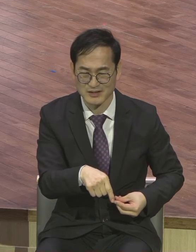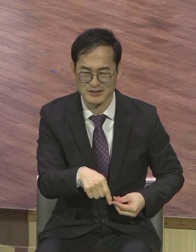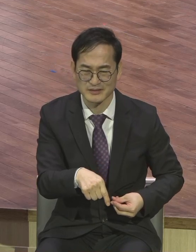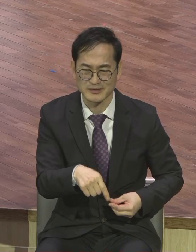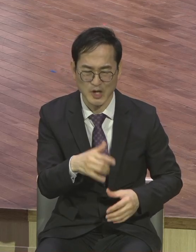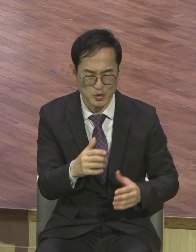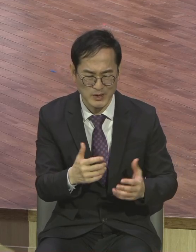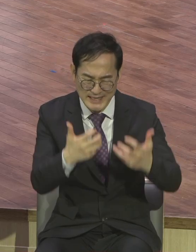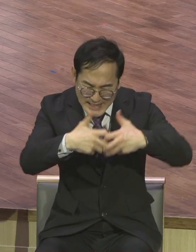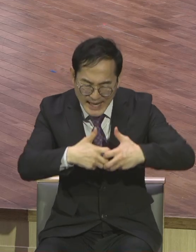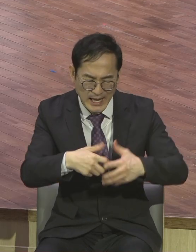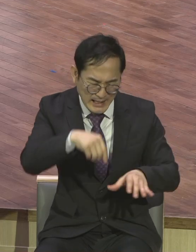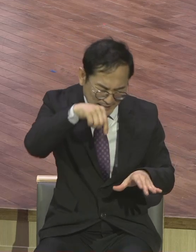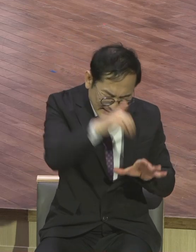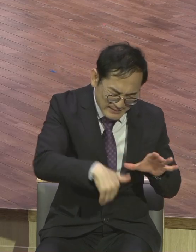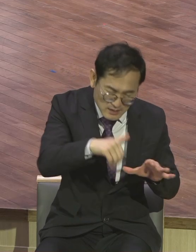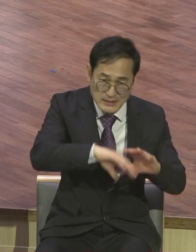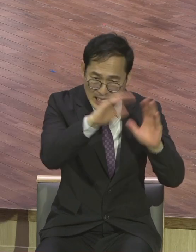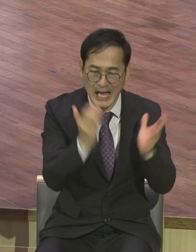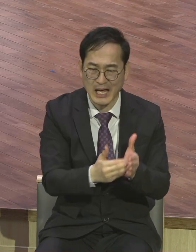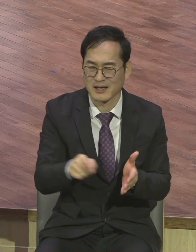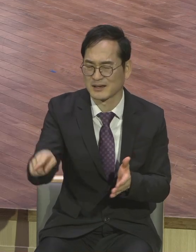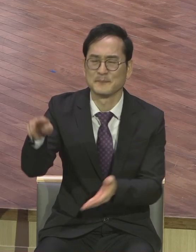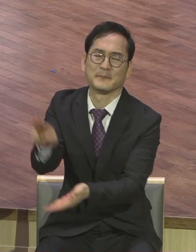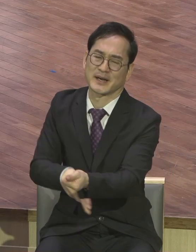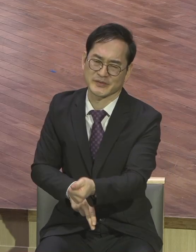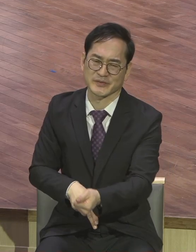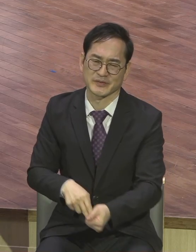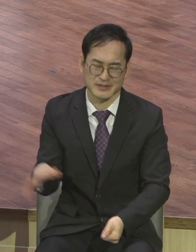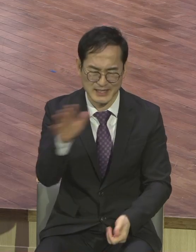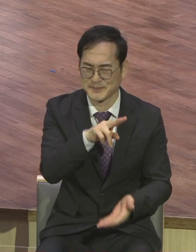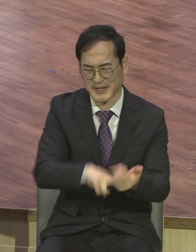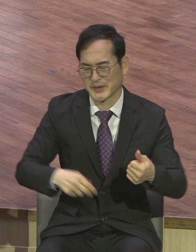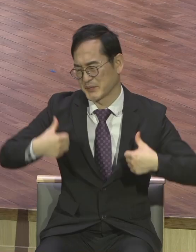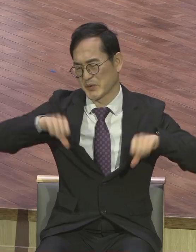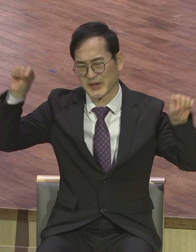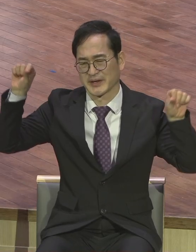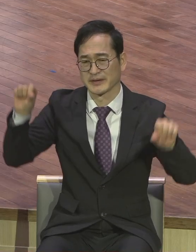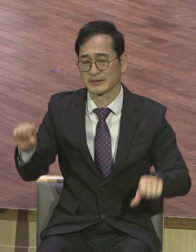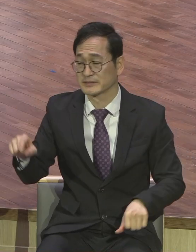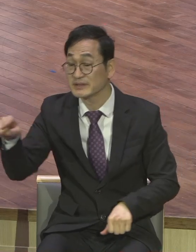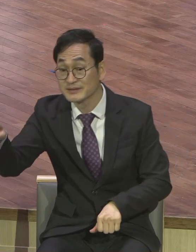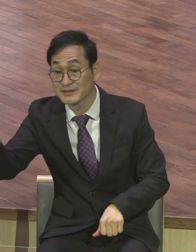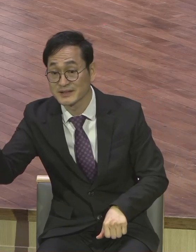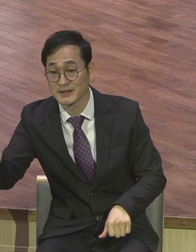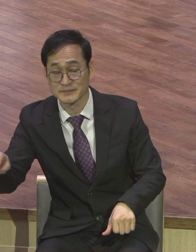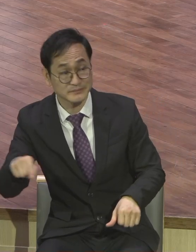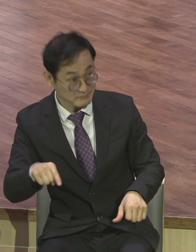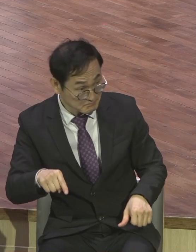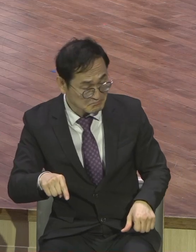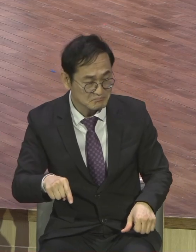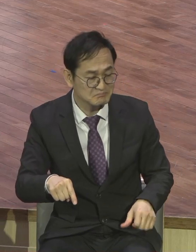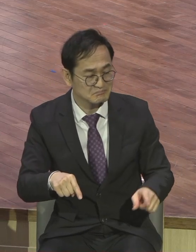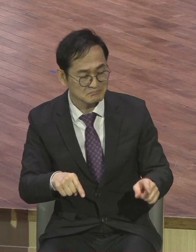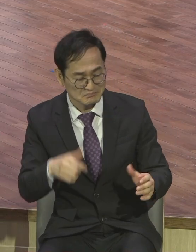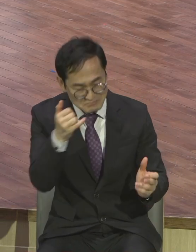엄청나잖아요 그다 처분해버렸어요 이 인수한 사람이 더비가 파고 들어갔던